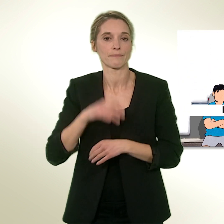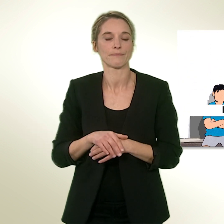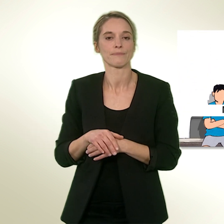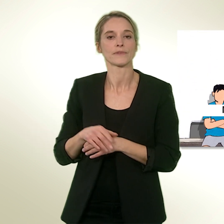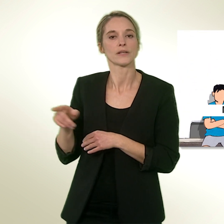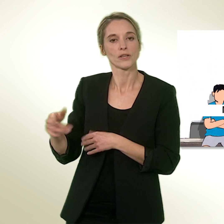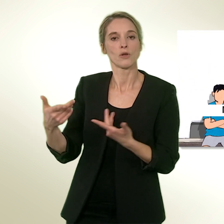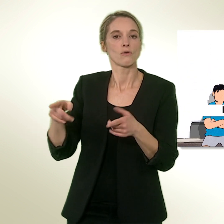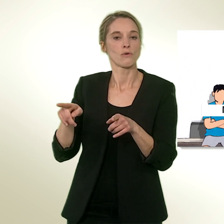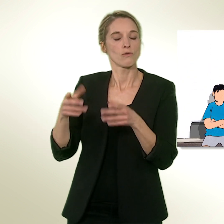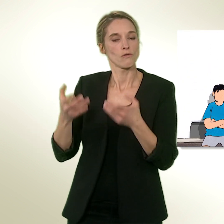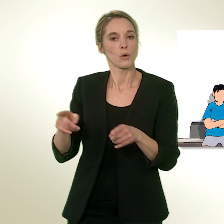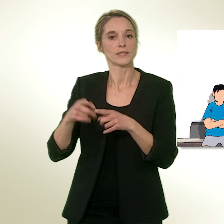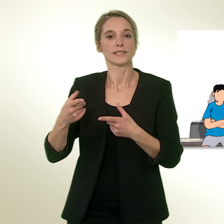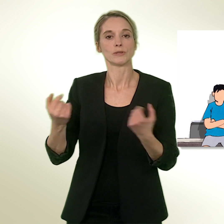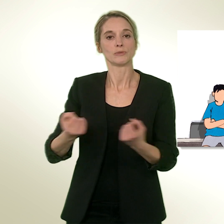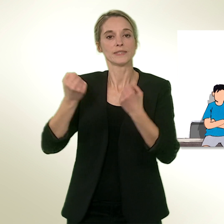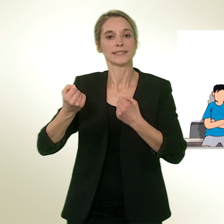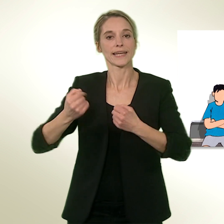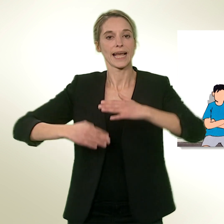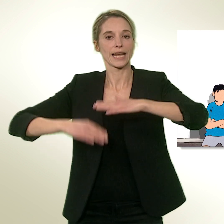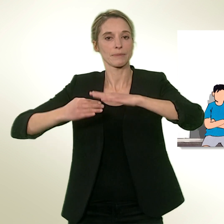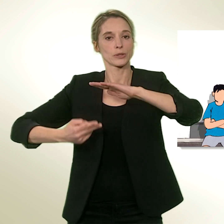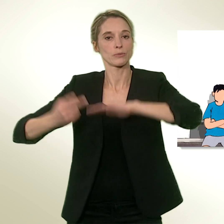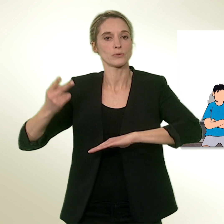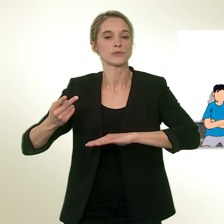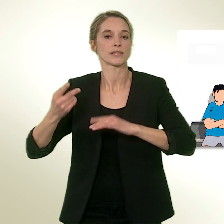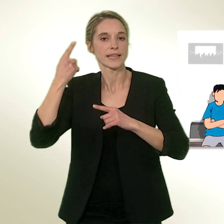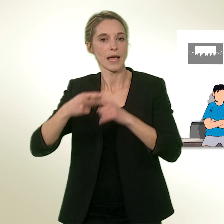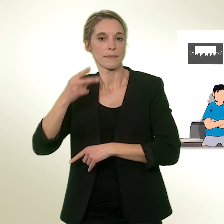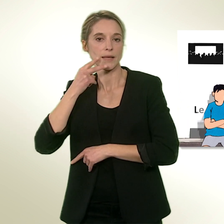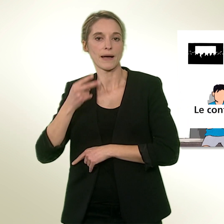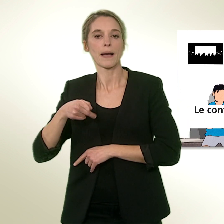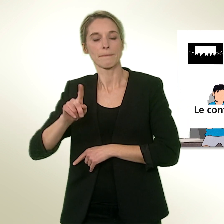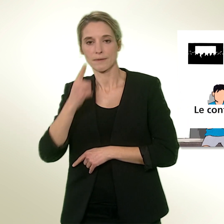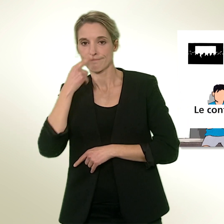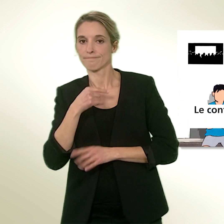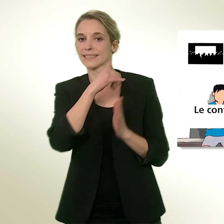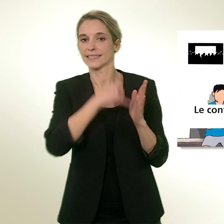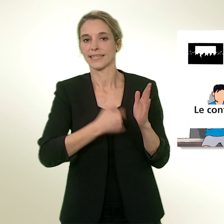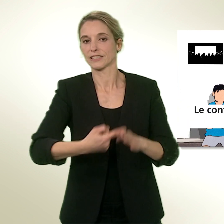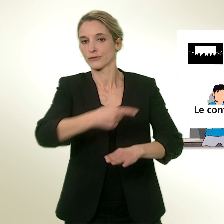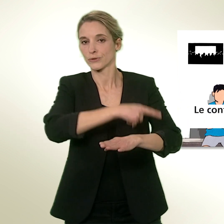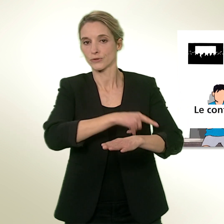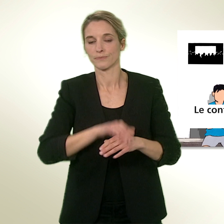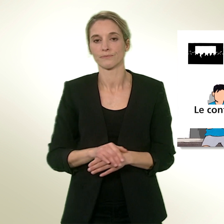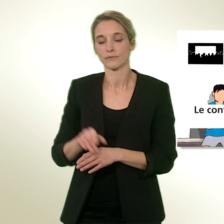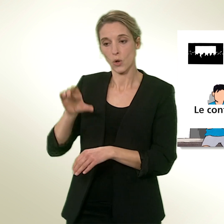restreindre à la publicité pour le tabac, mais estiment que l'initiative va trop loin. Le contre-projet renforce la protection des jeunes